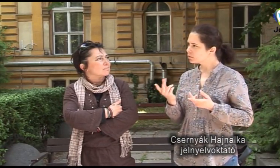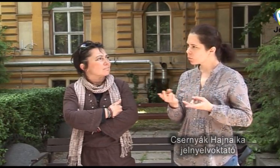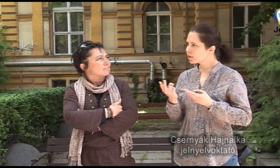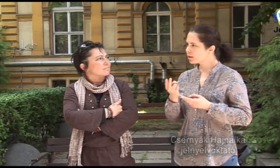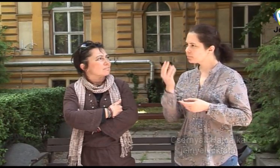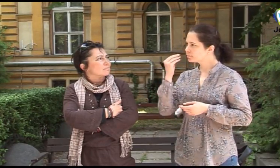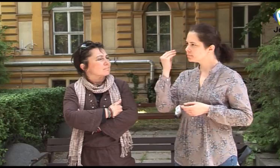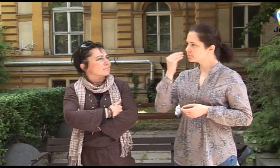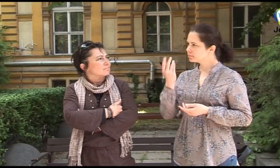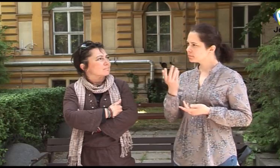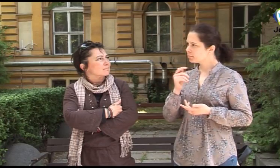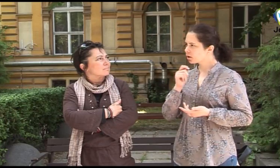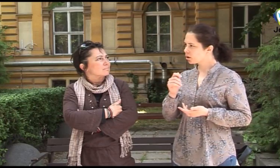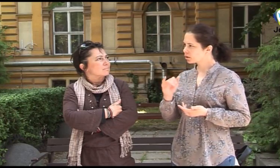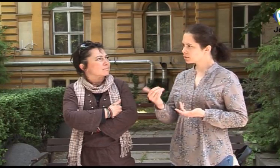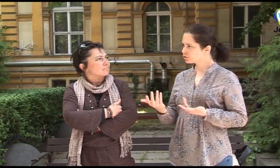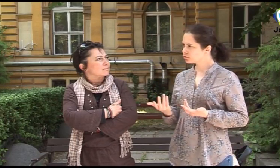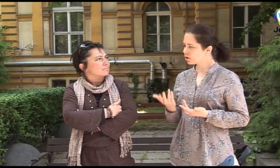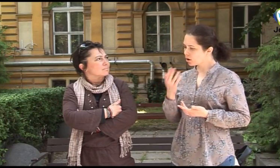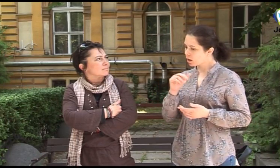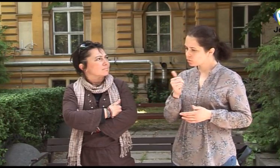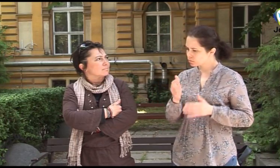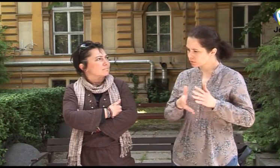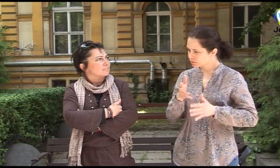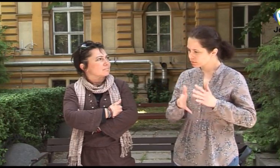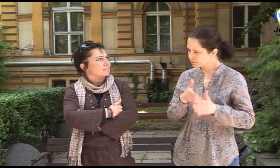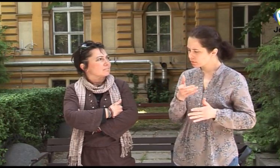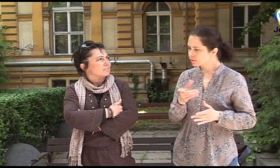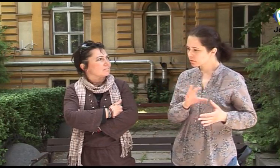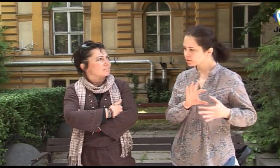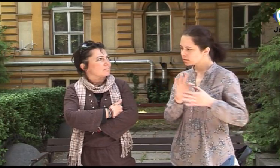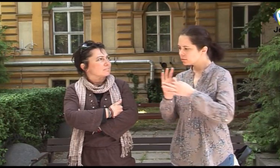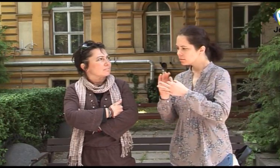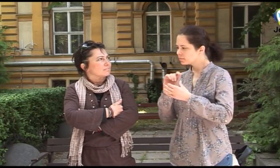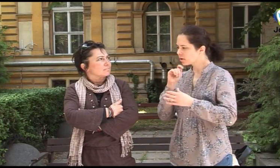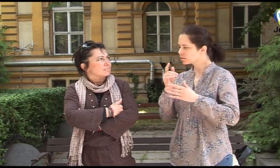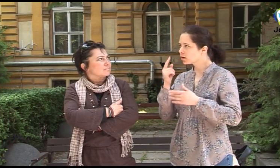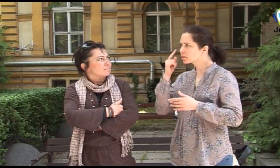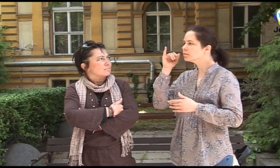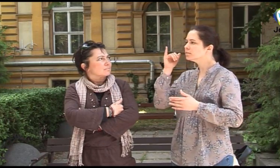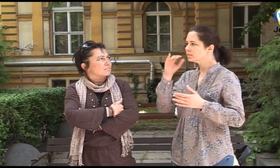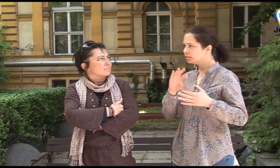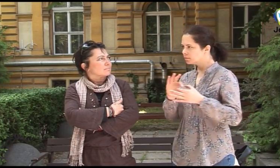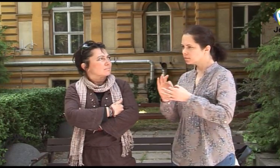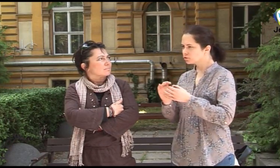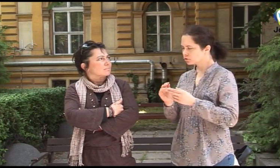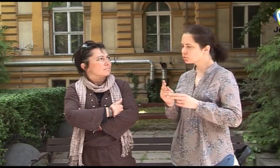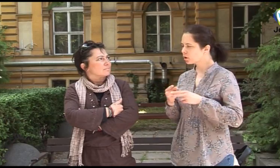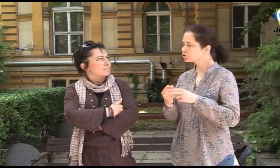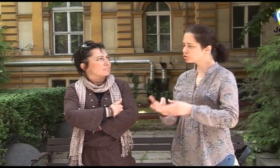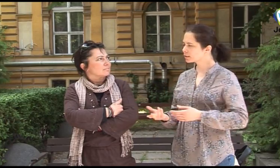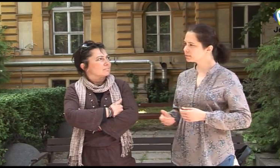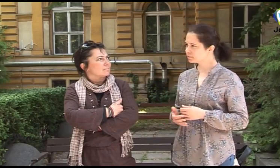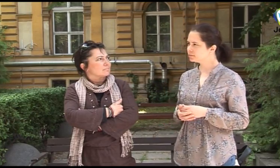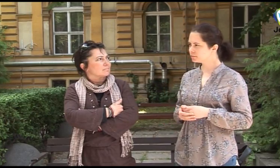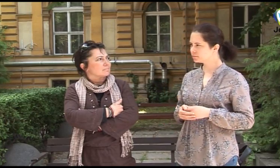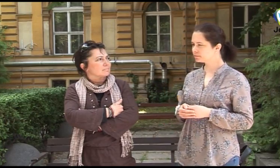könnyebben megértik a magyart is. Először, ha jelnyelven megkapják az információt, sokkal jobban fogják érteni.